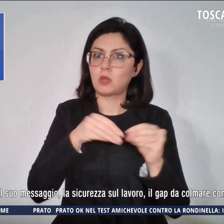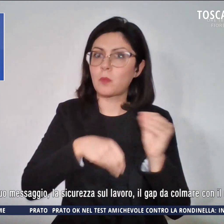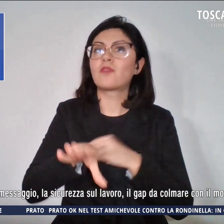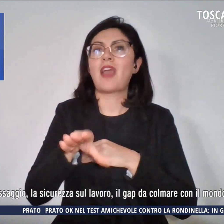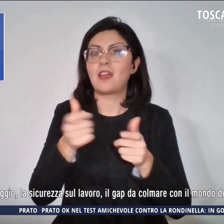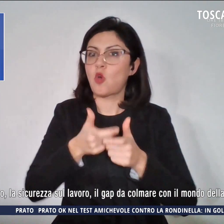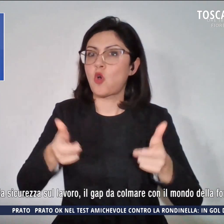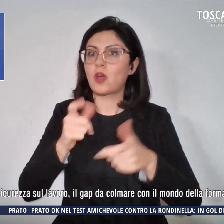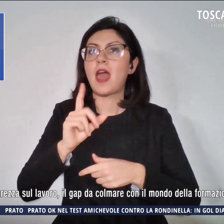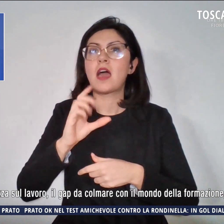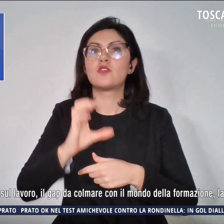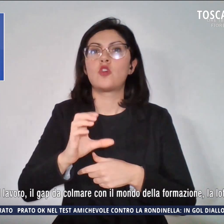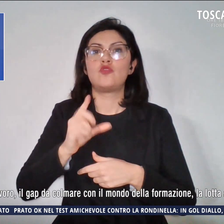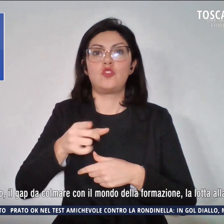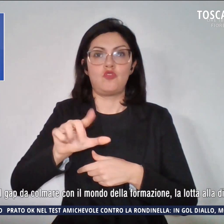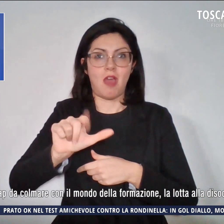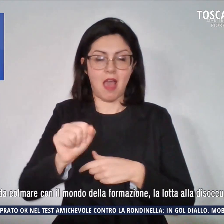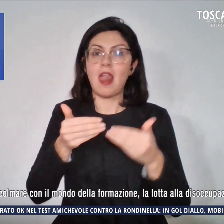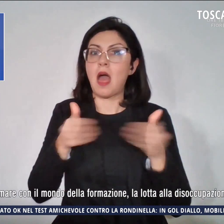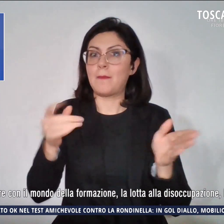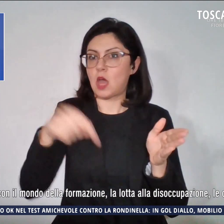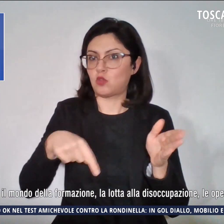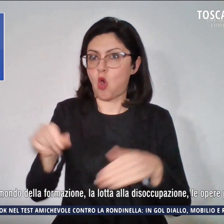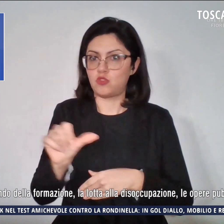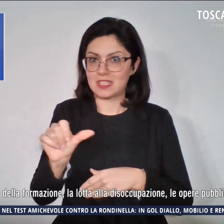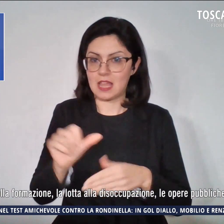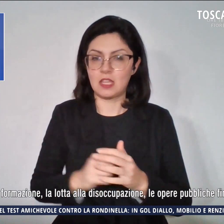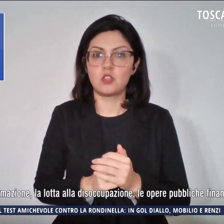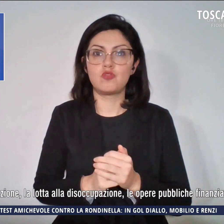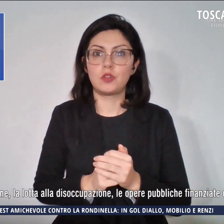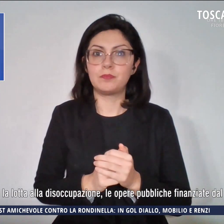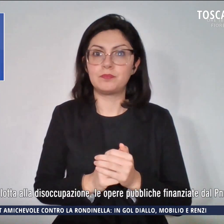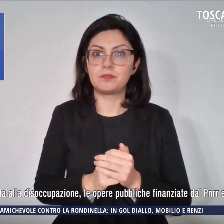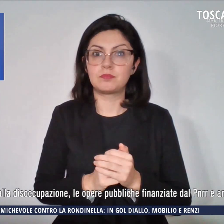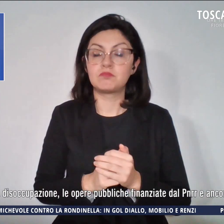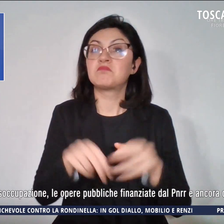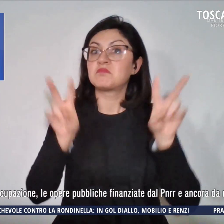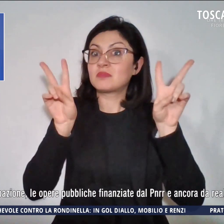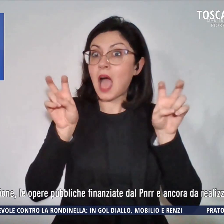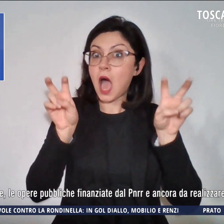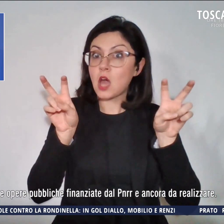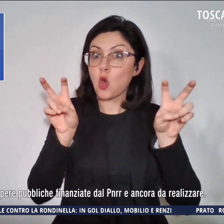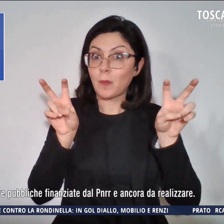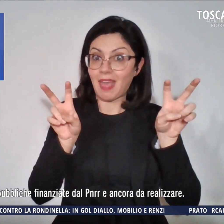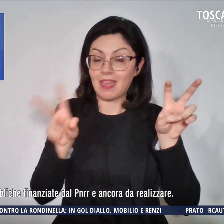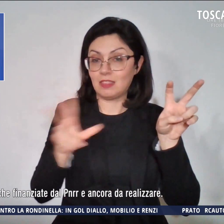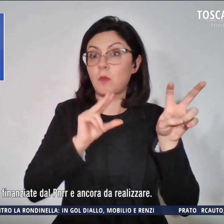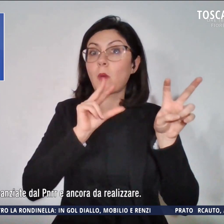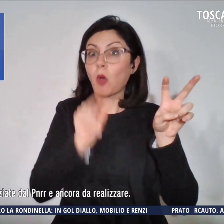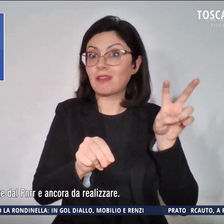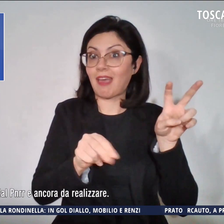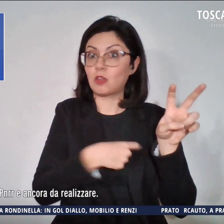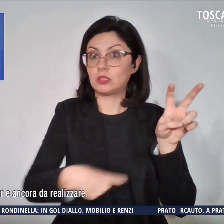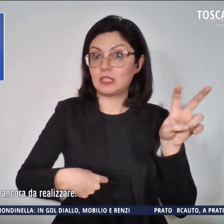di Firenze, aperto oggi a Scandicci. Fra i temi citati da Nardella nel suo messaggio,